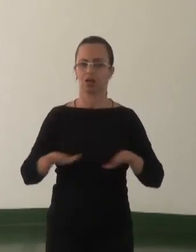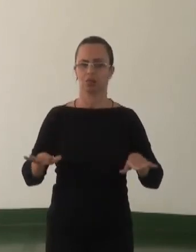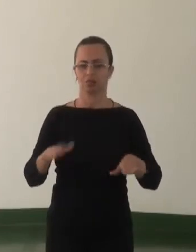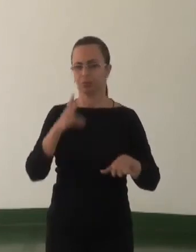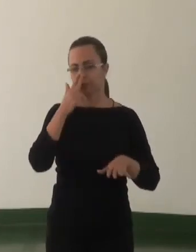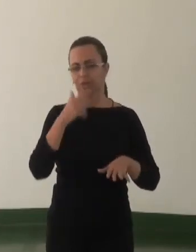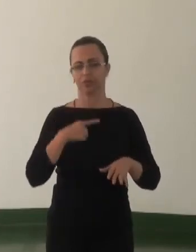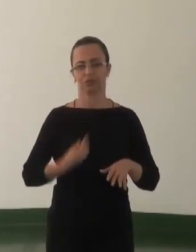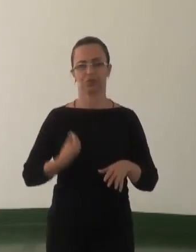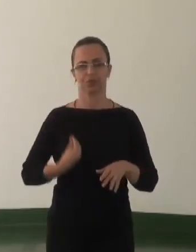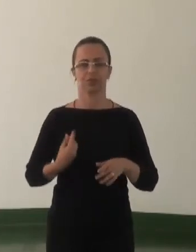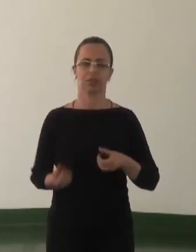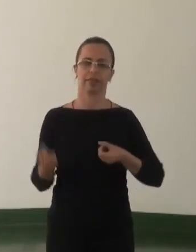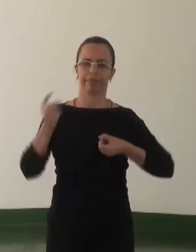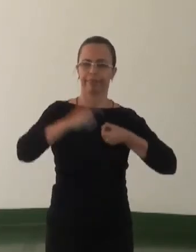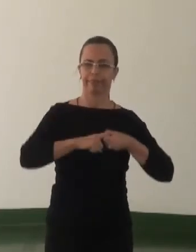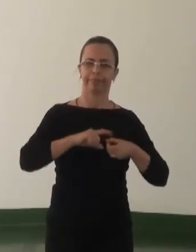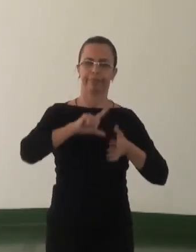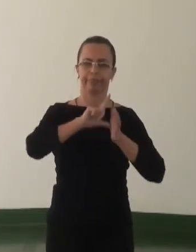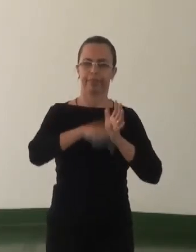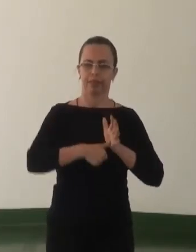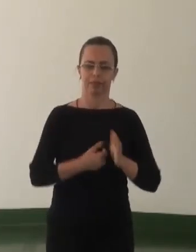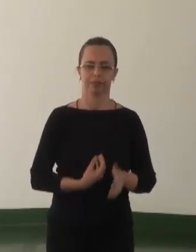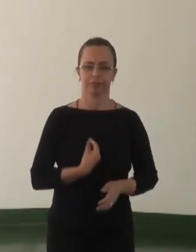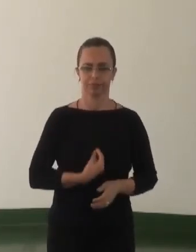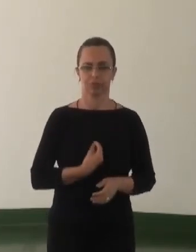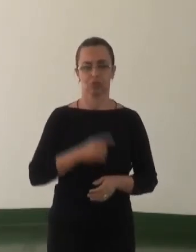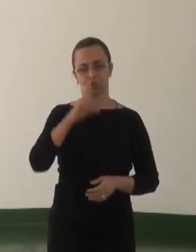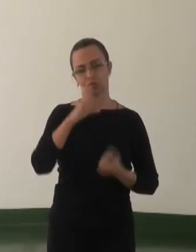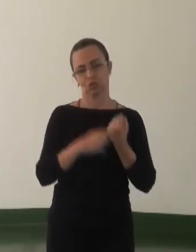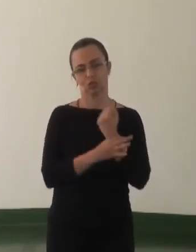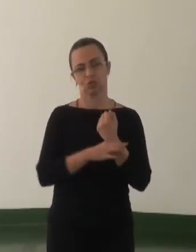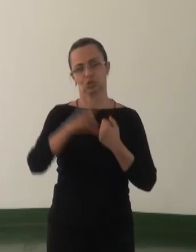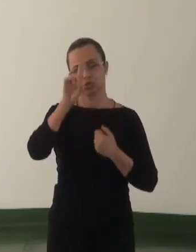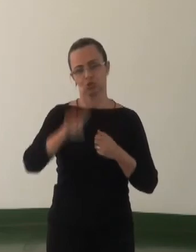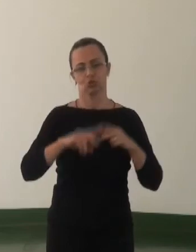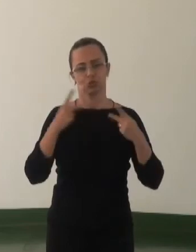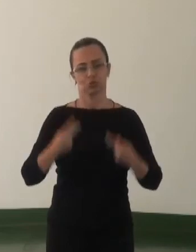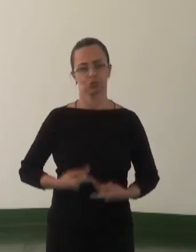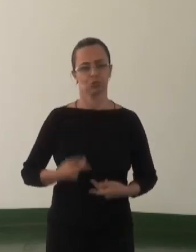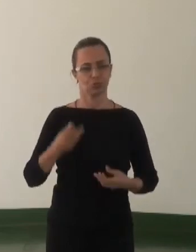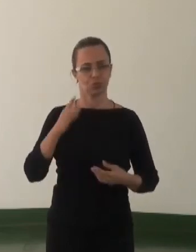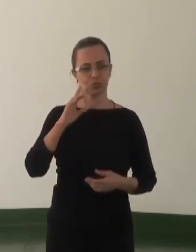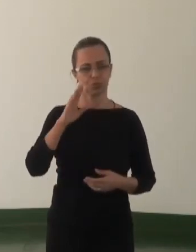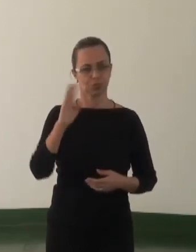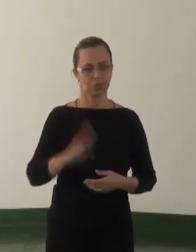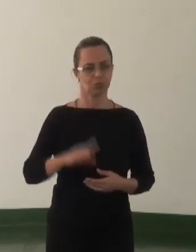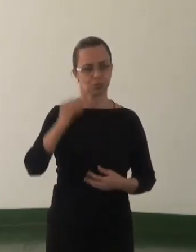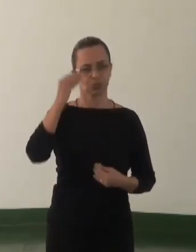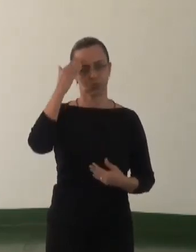um retrocesso na garantia de direitos humanos no Brasil. Muito obrigada, minha gente.